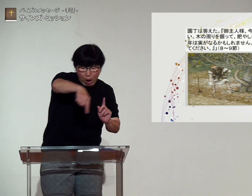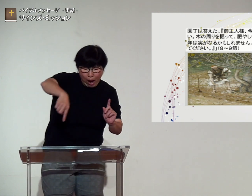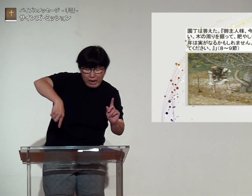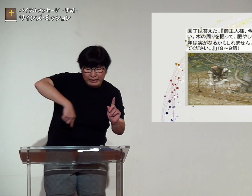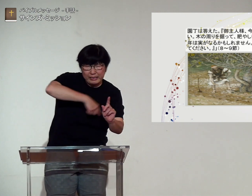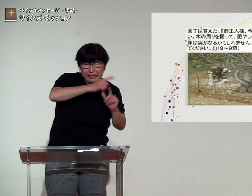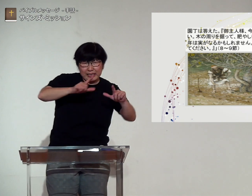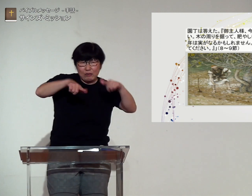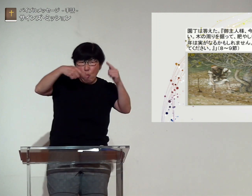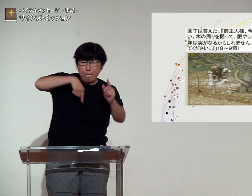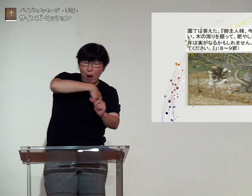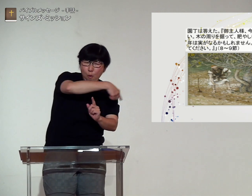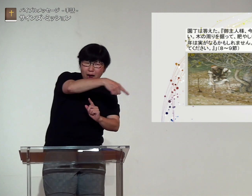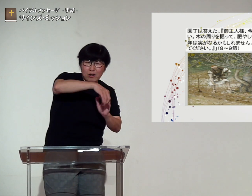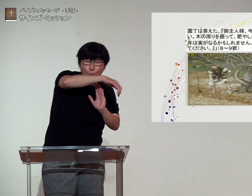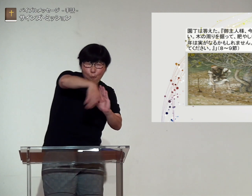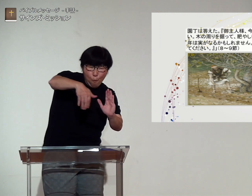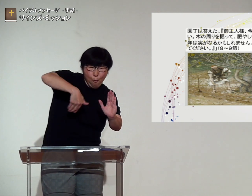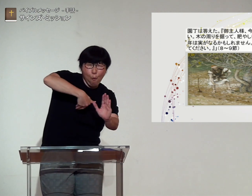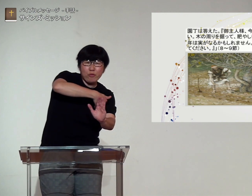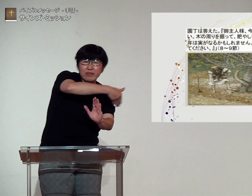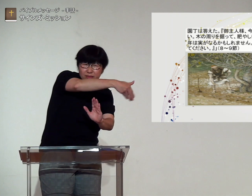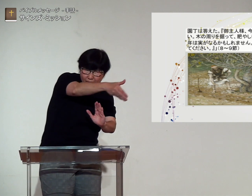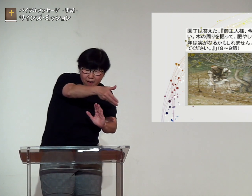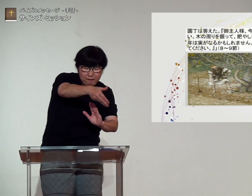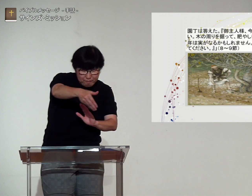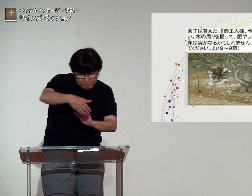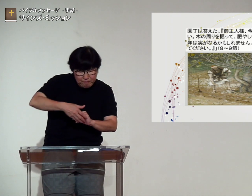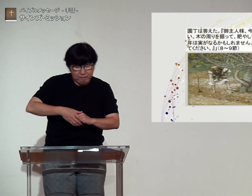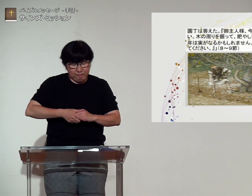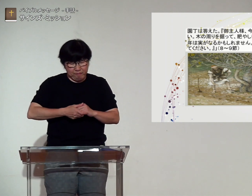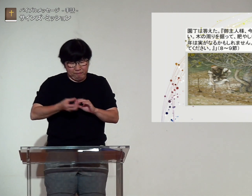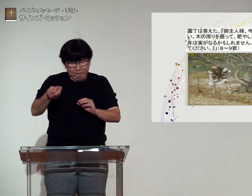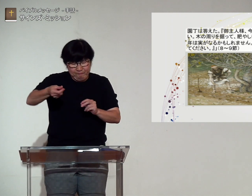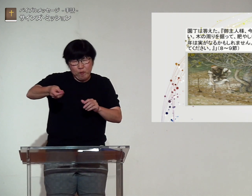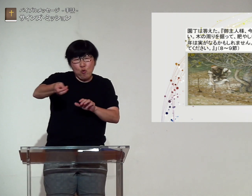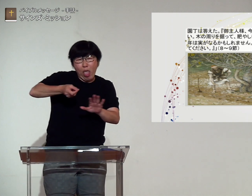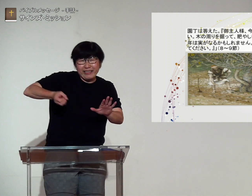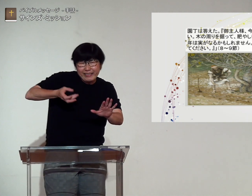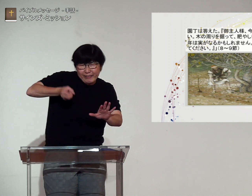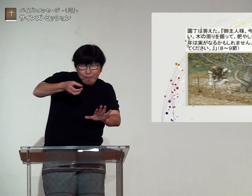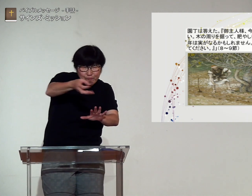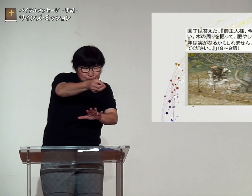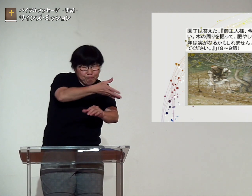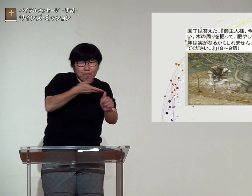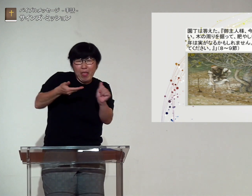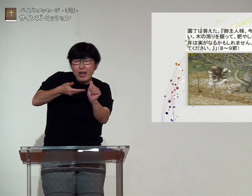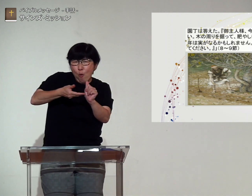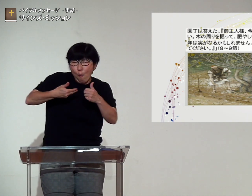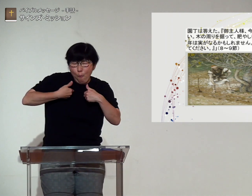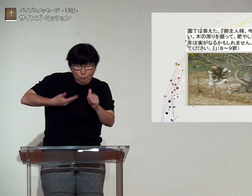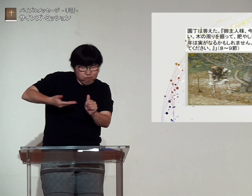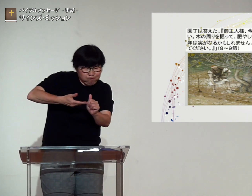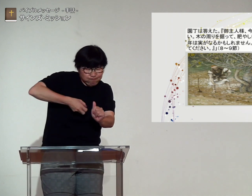改めてこの木の周りを掘って肥やしをやってみます